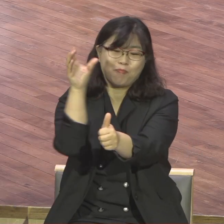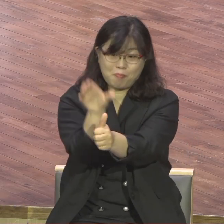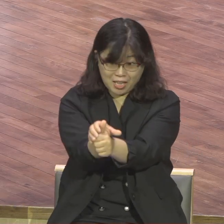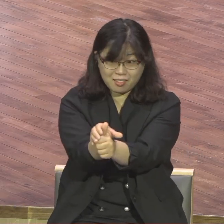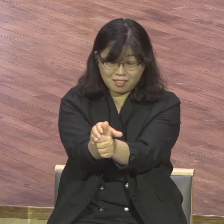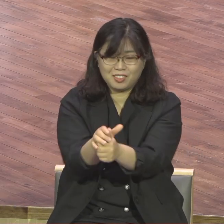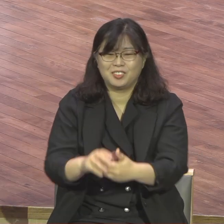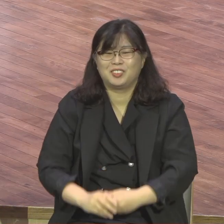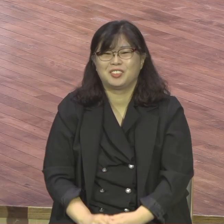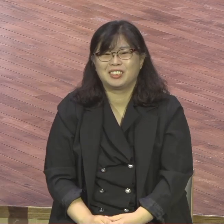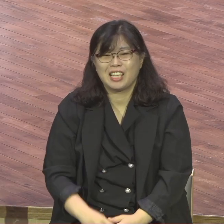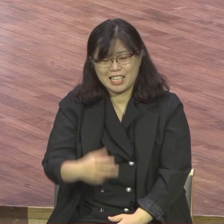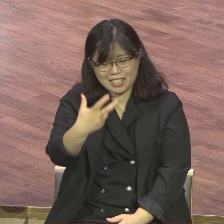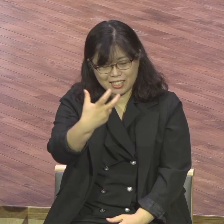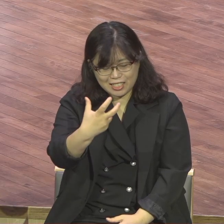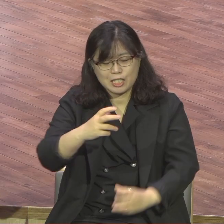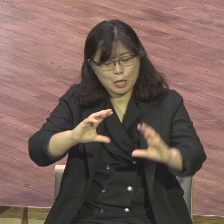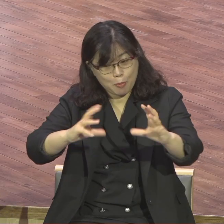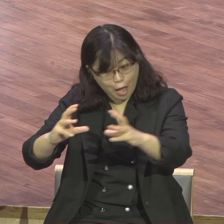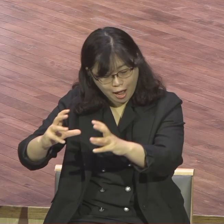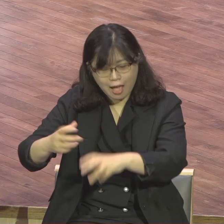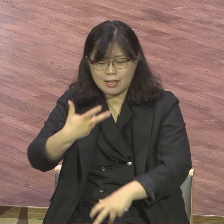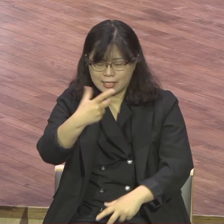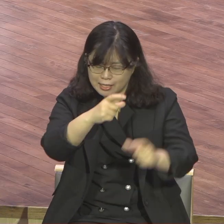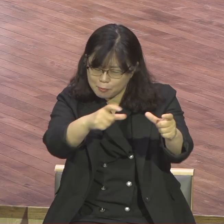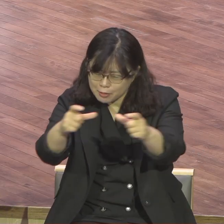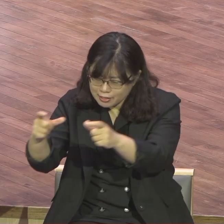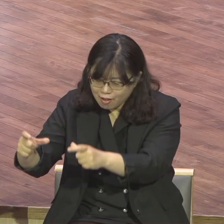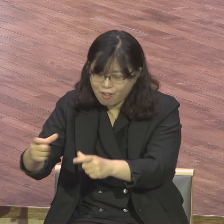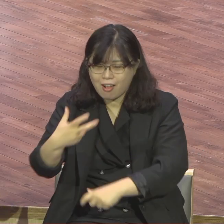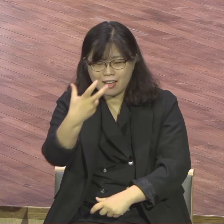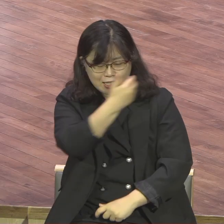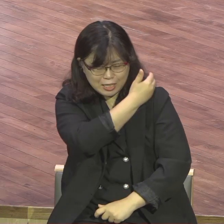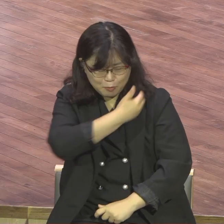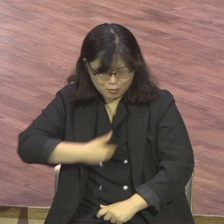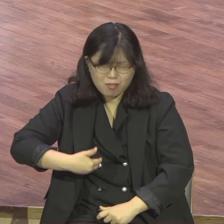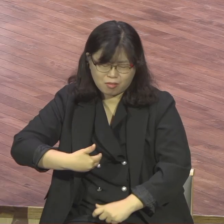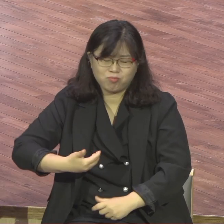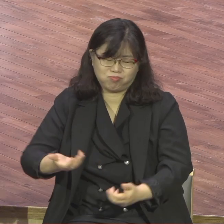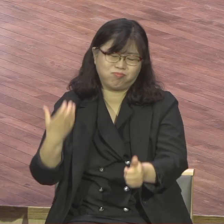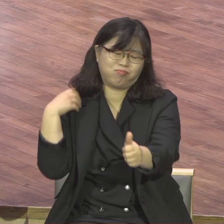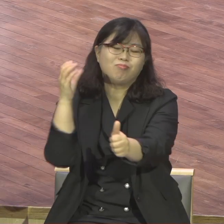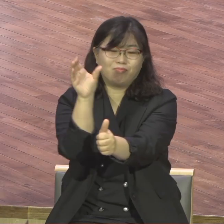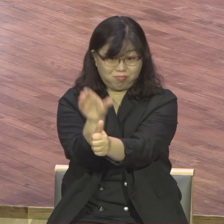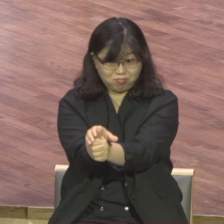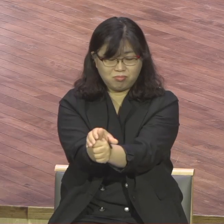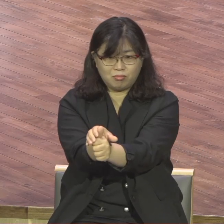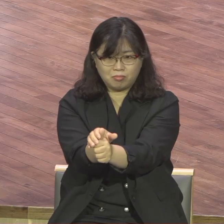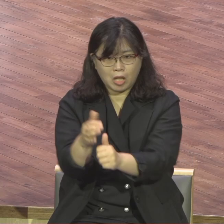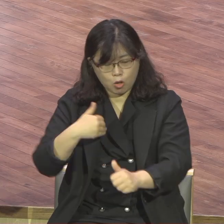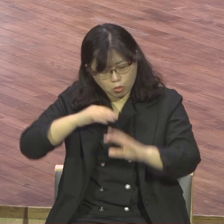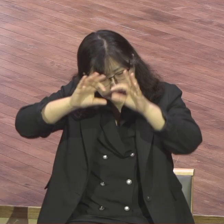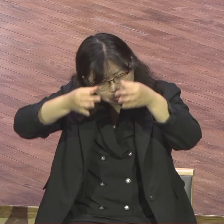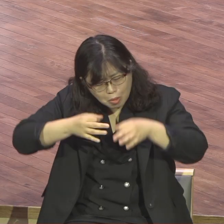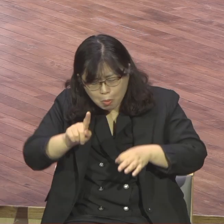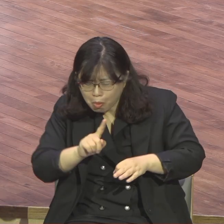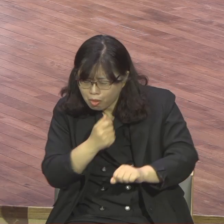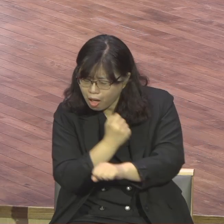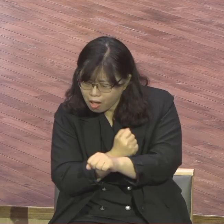70지역 70종족 70나라 여러분이 뭘 어떻게 살고 있는지 그